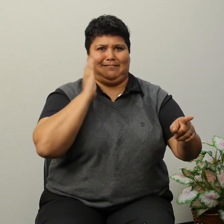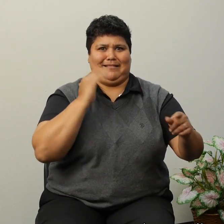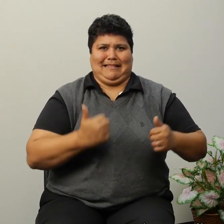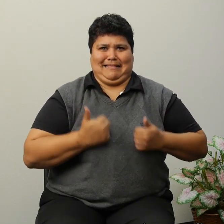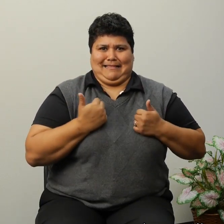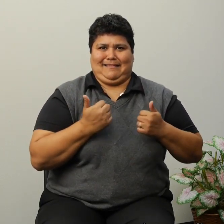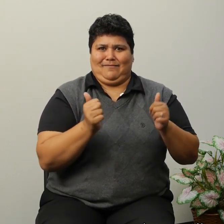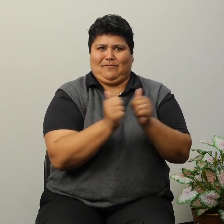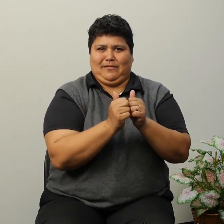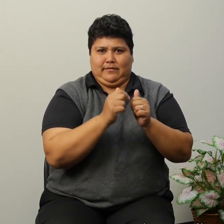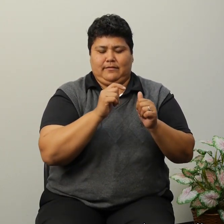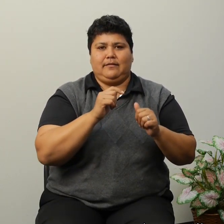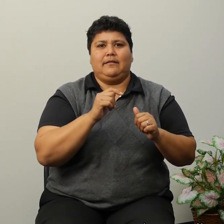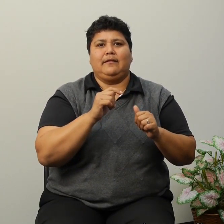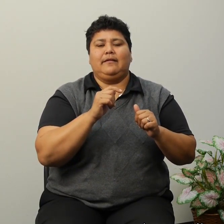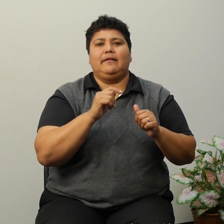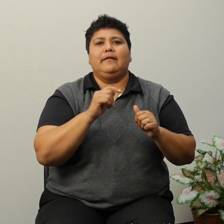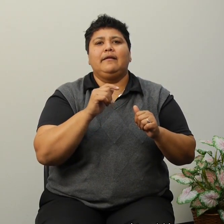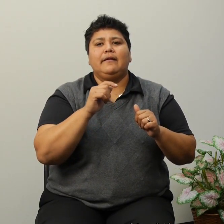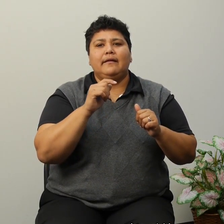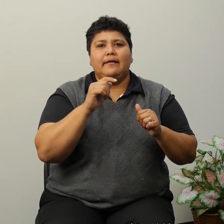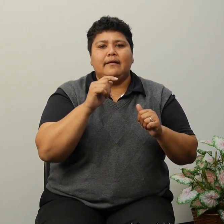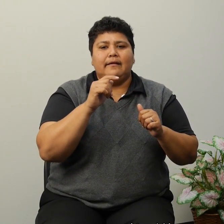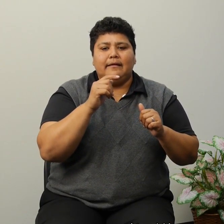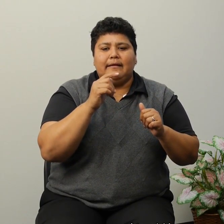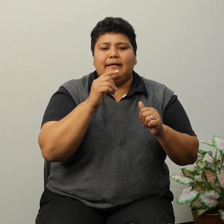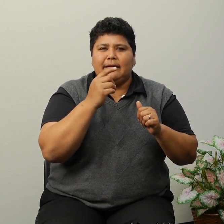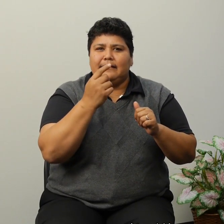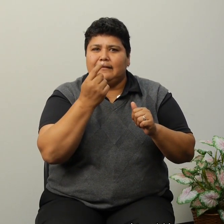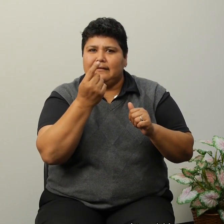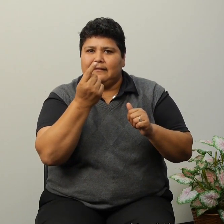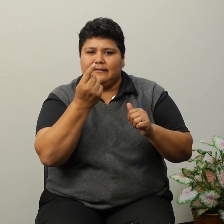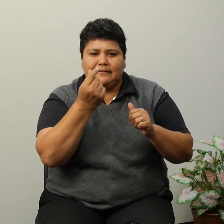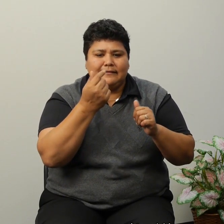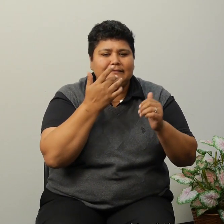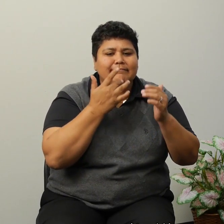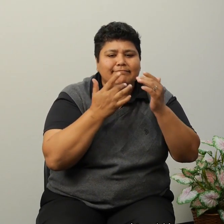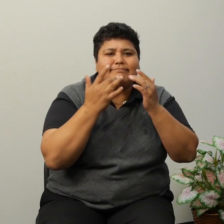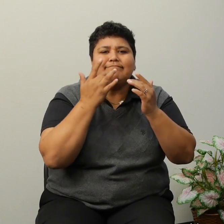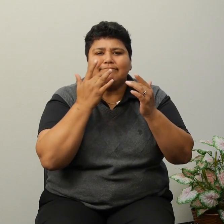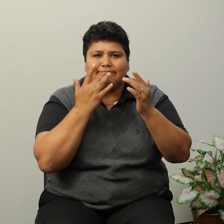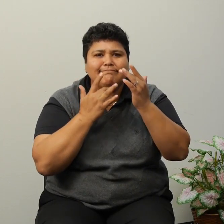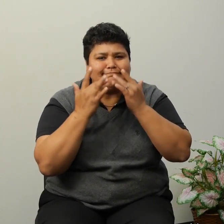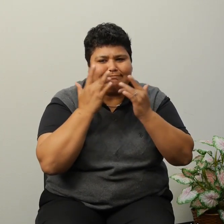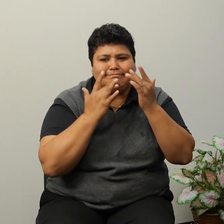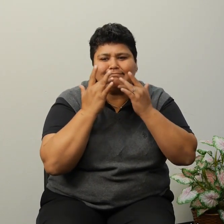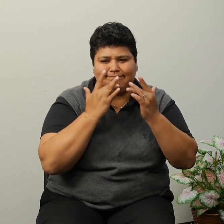estábamos un poco reducidos y aquí también me ayudaron a conseguirle